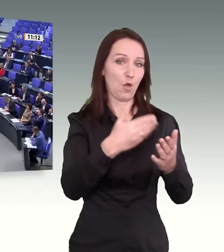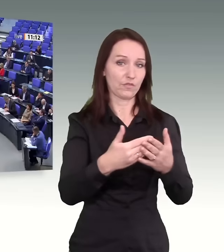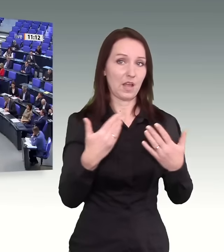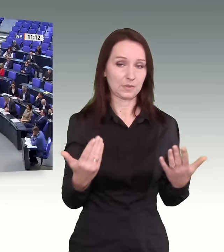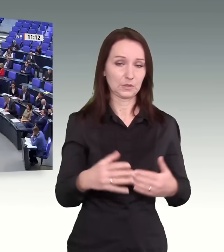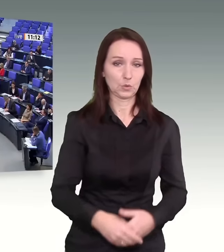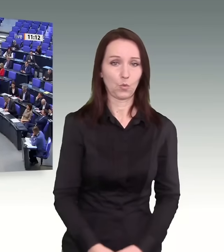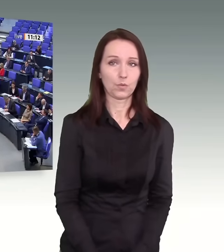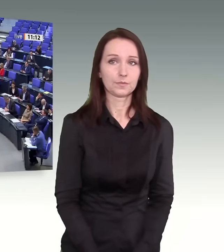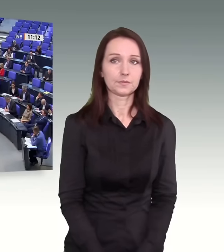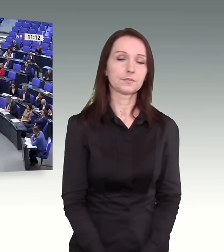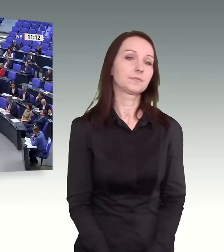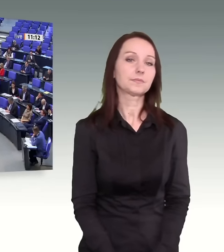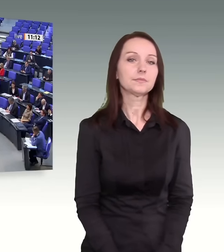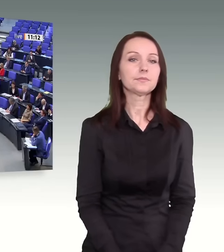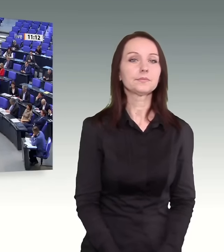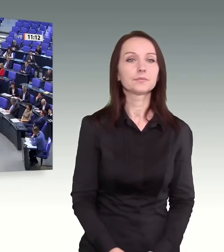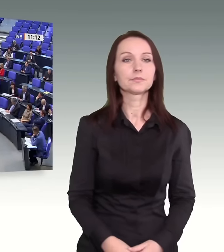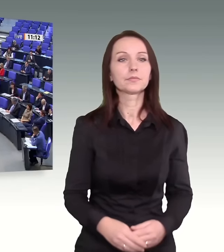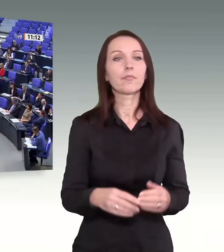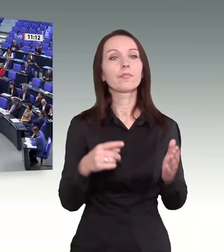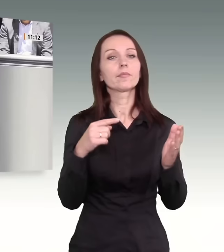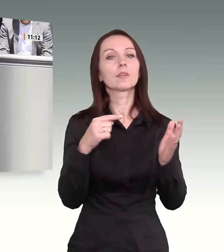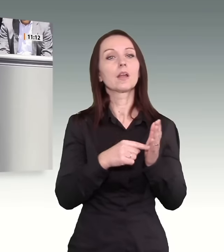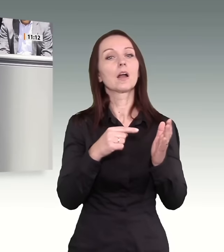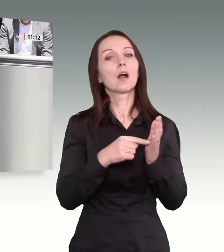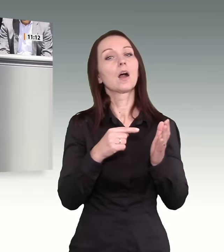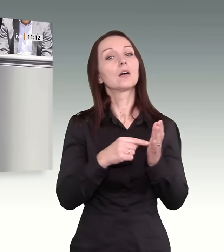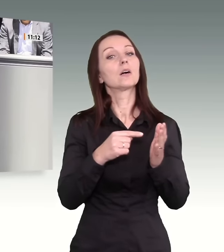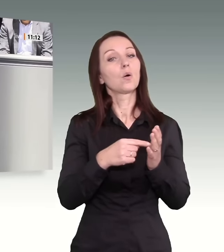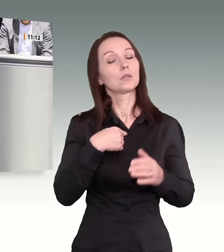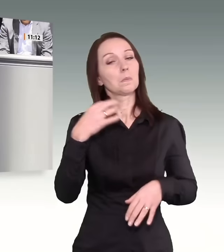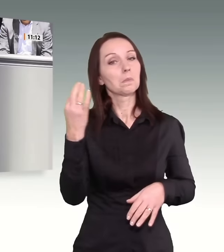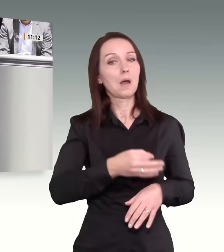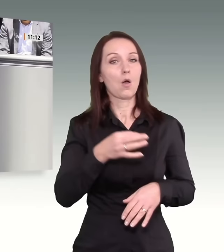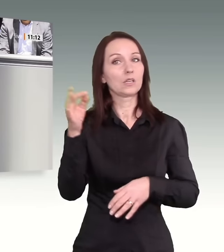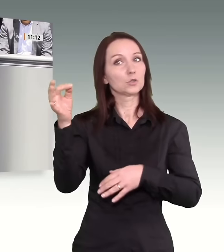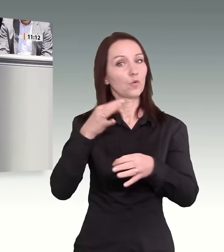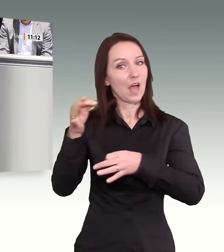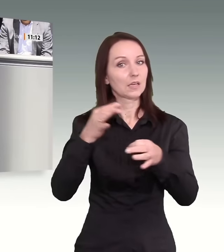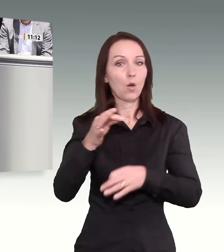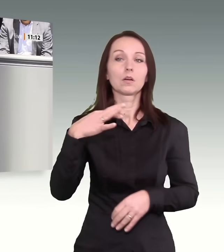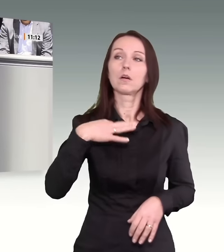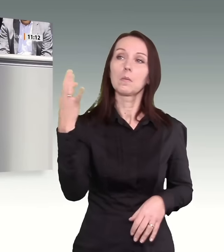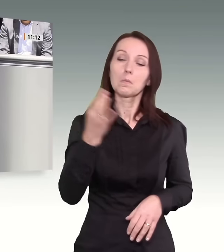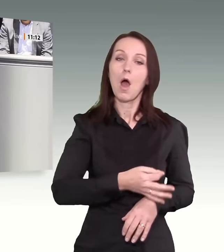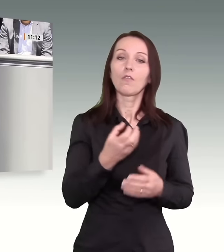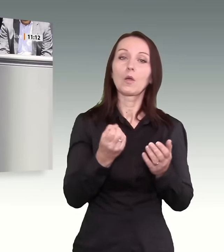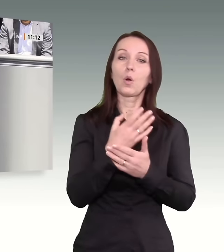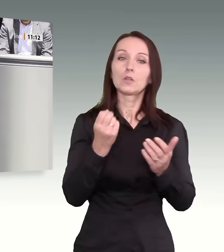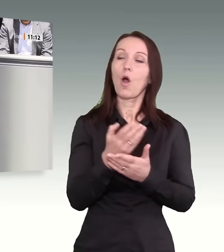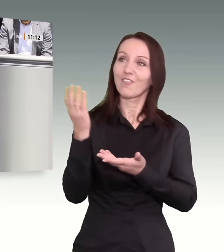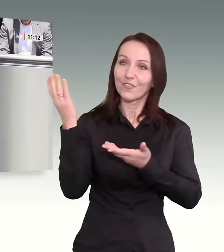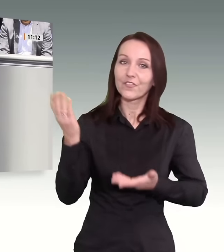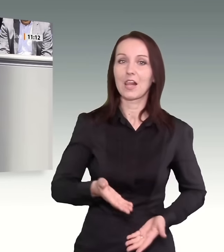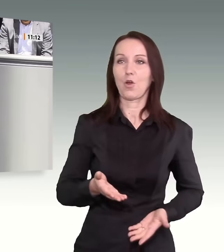weil wir Zuwanderung brauchen, brauchen wir eine Willkommenskultur. Und Anträge wie die der Union und der